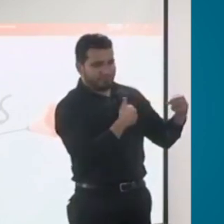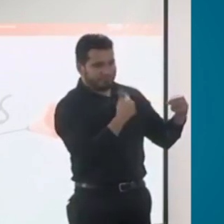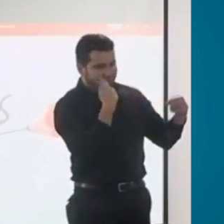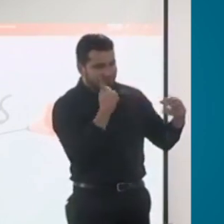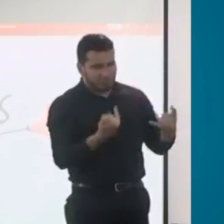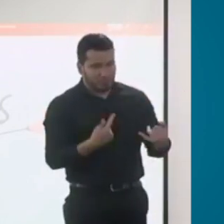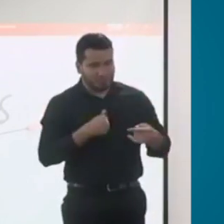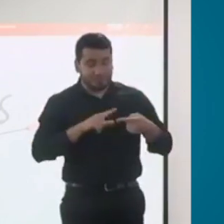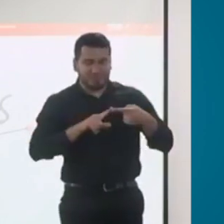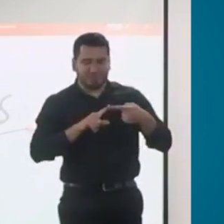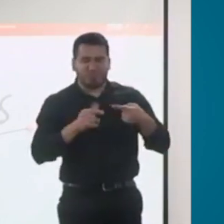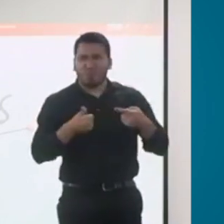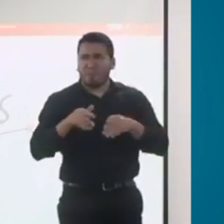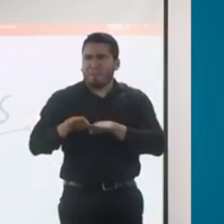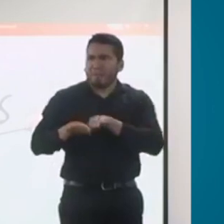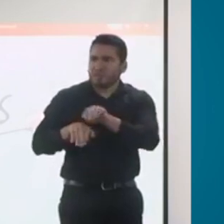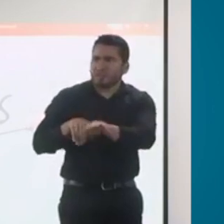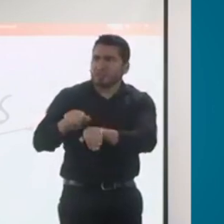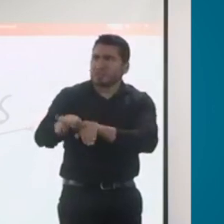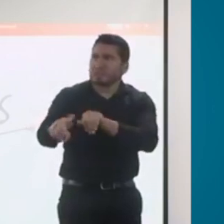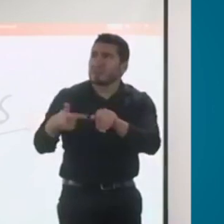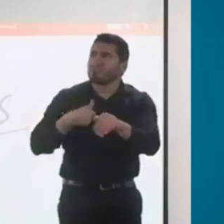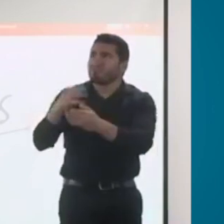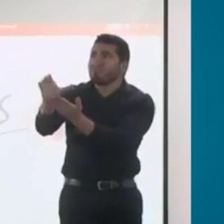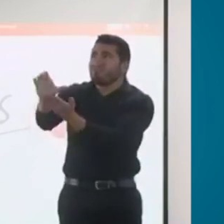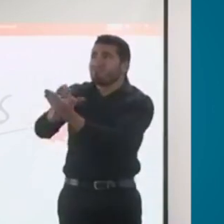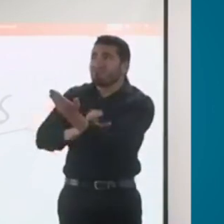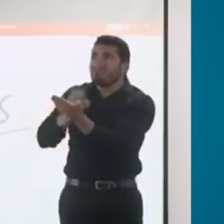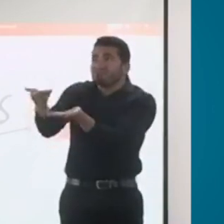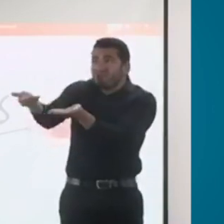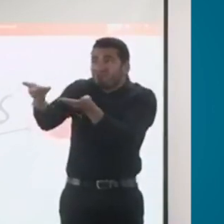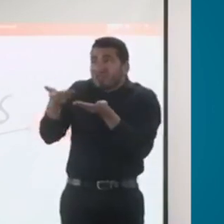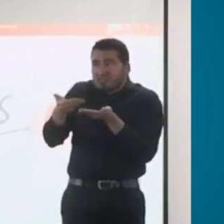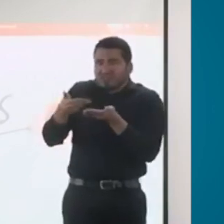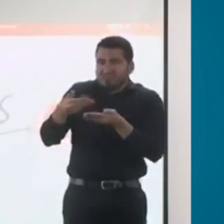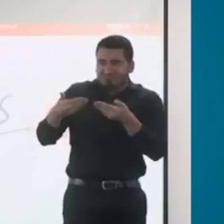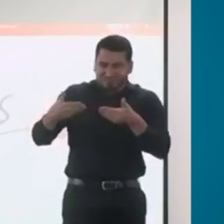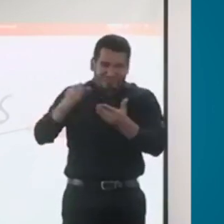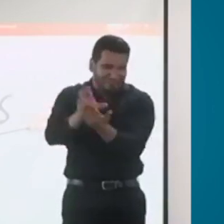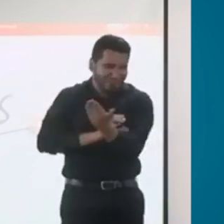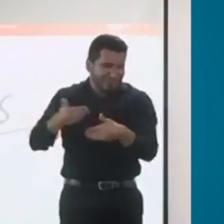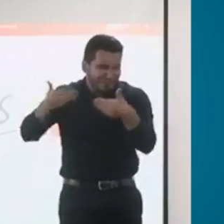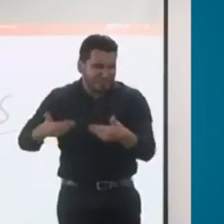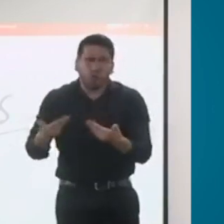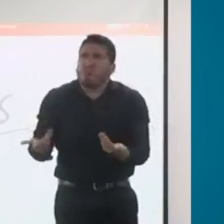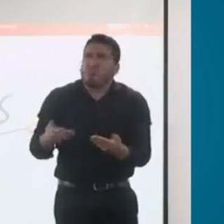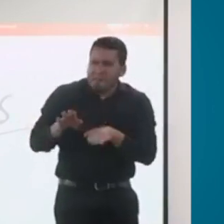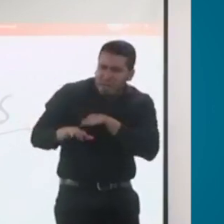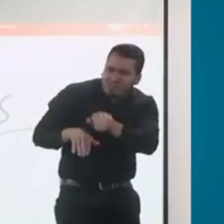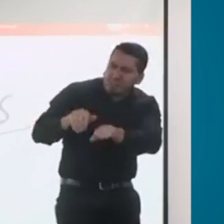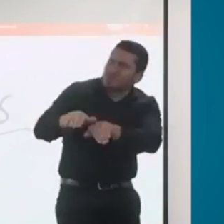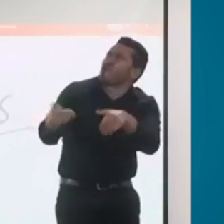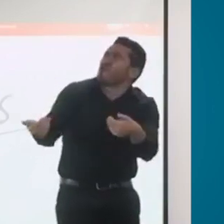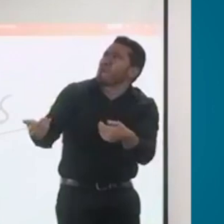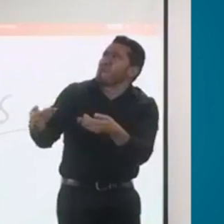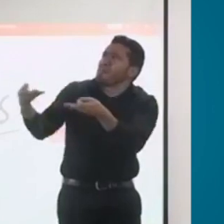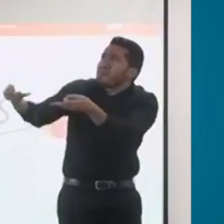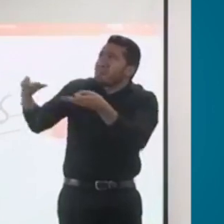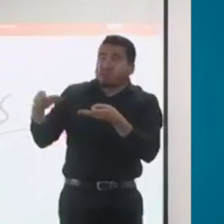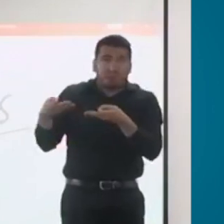a estos certificados? Se refiere al certificado de discapacidad. Nos solicitan colgarlo en la página o darlo por